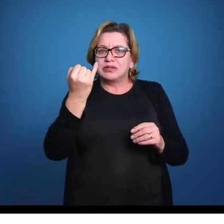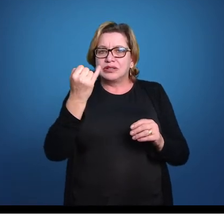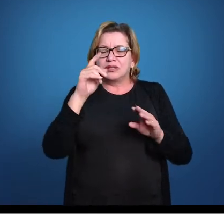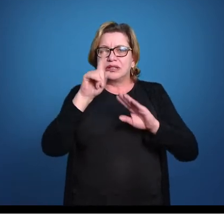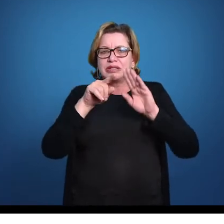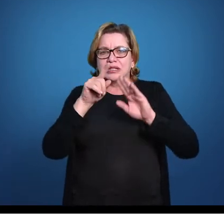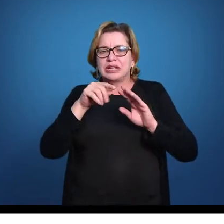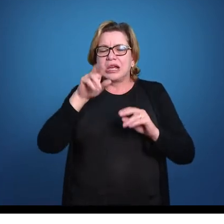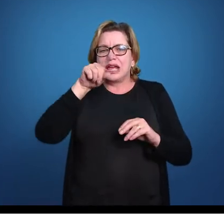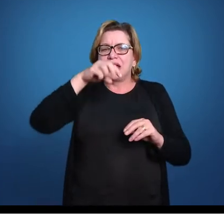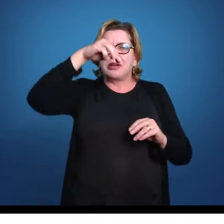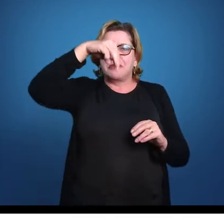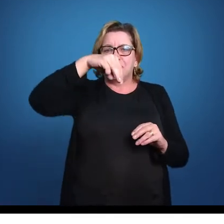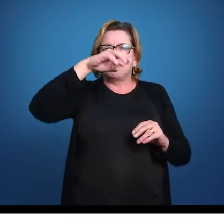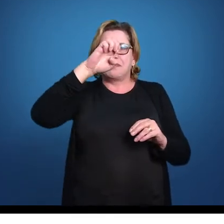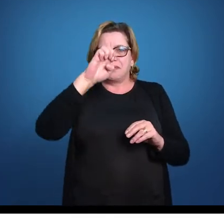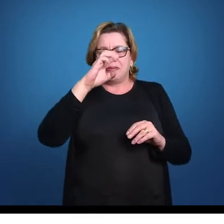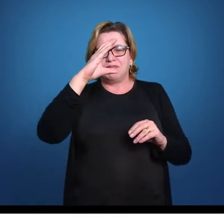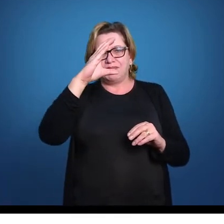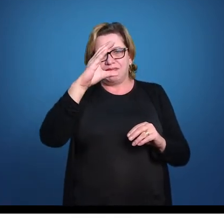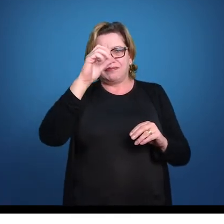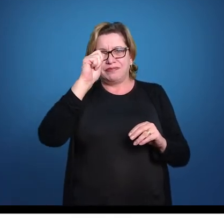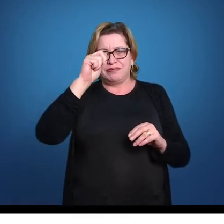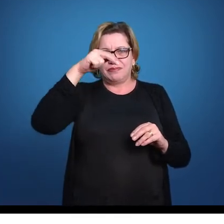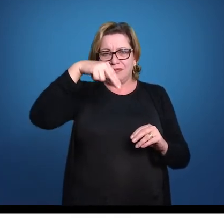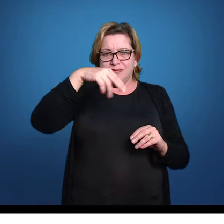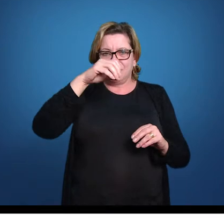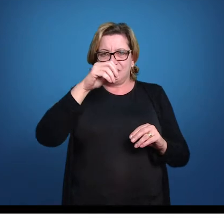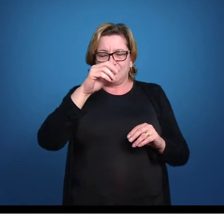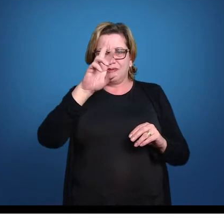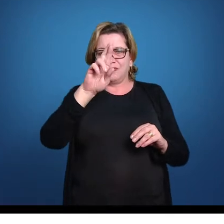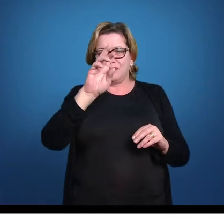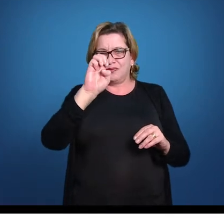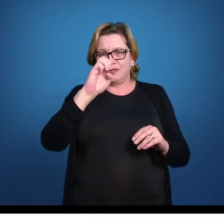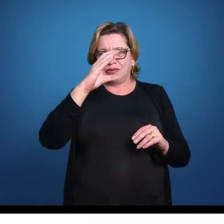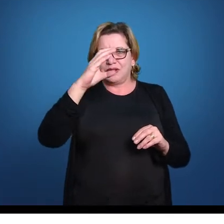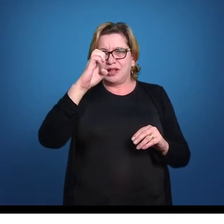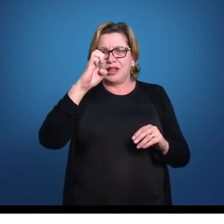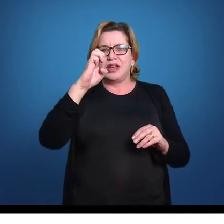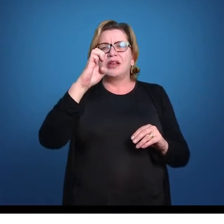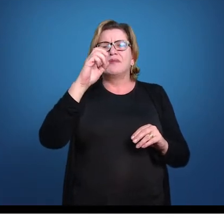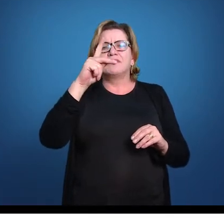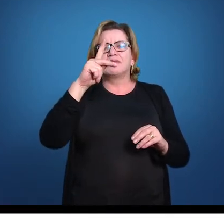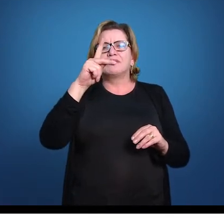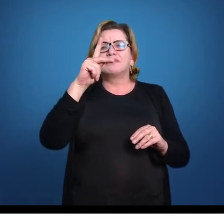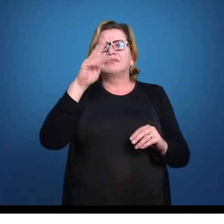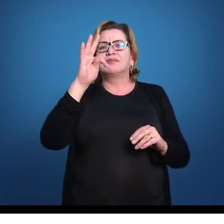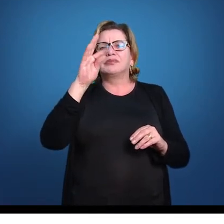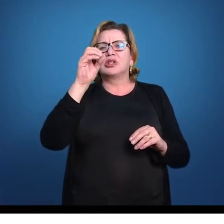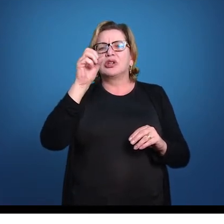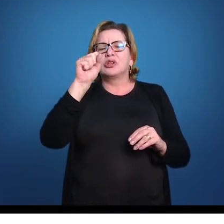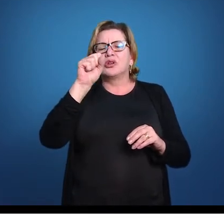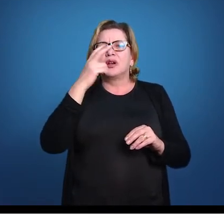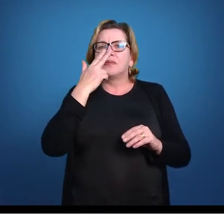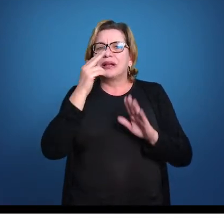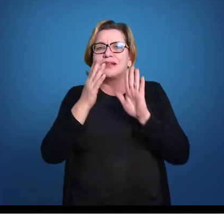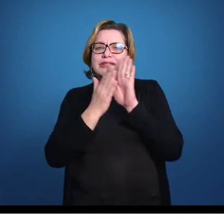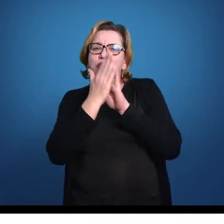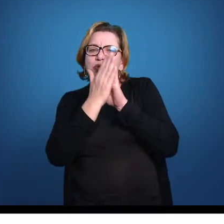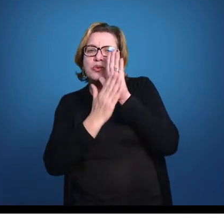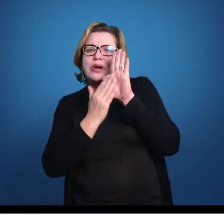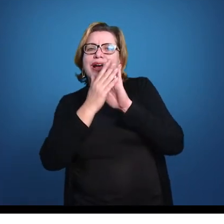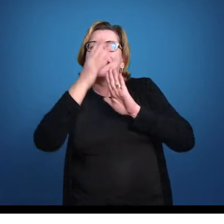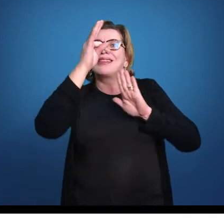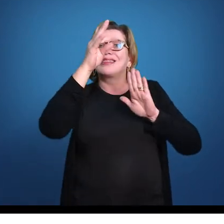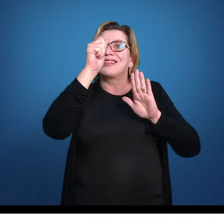mecanorreceptor. Ou seja, ele é um receptor mecânico, como se fosse um tato, né? O nosso tato, só que a distância.